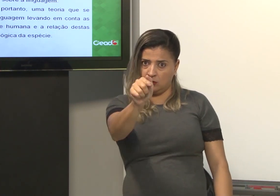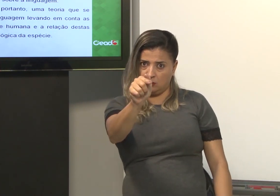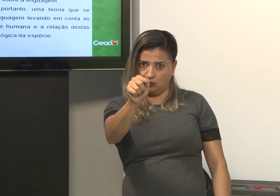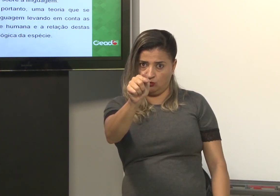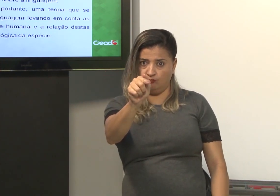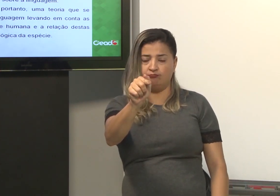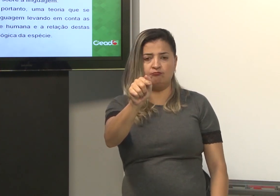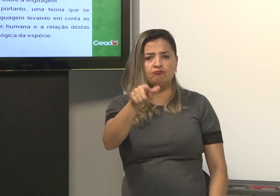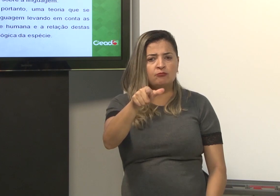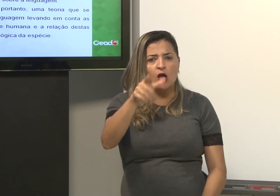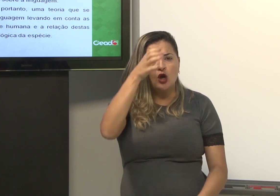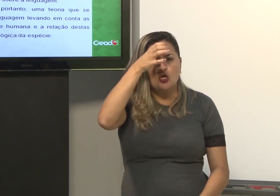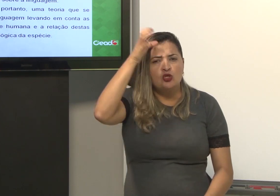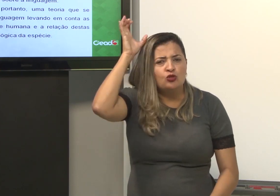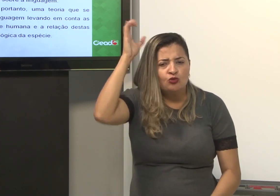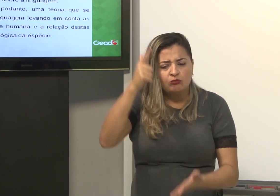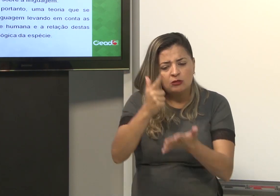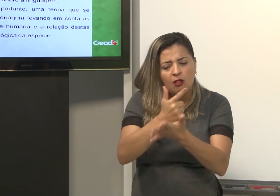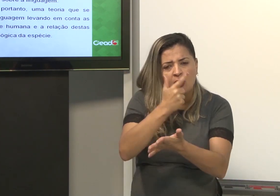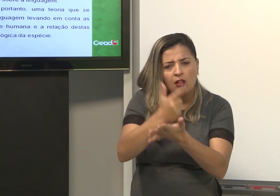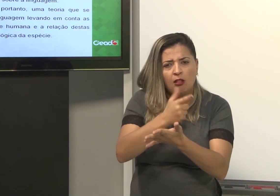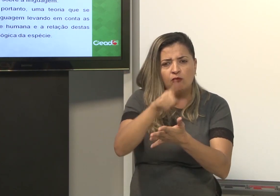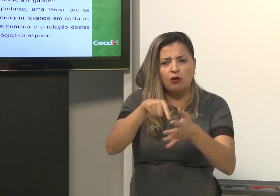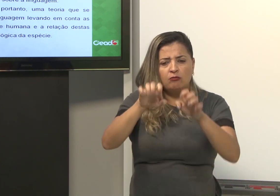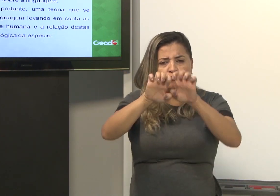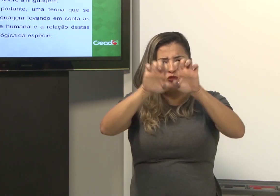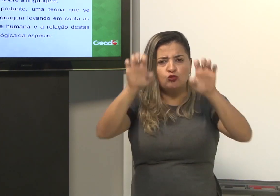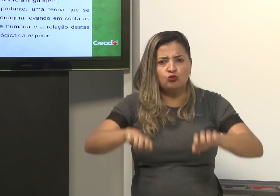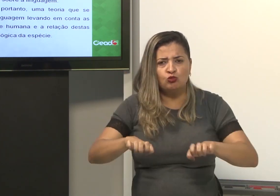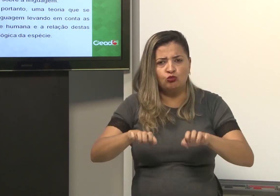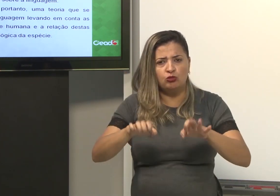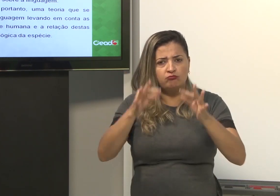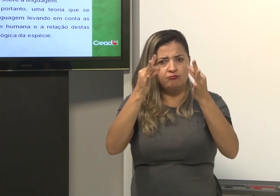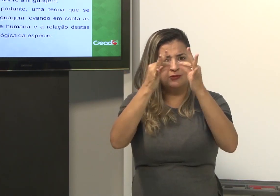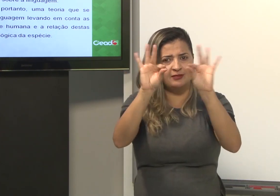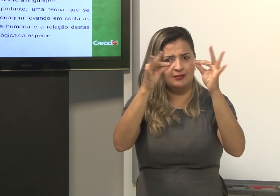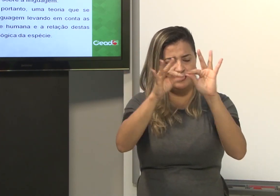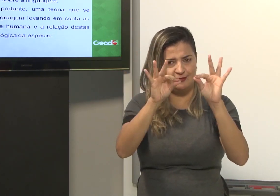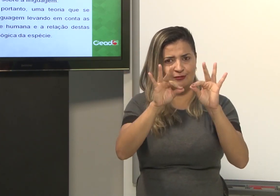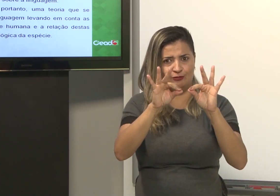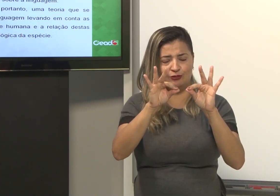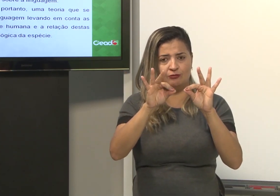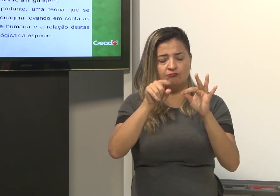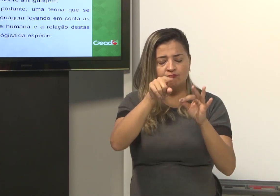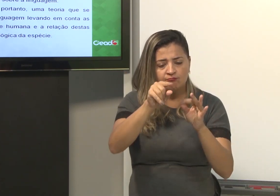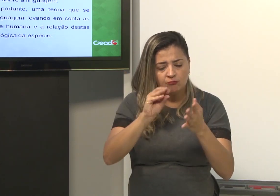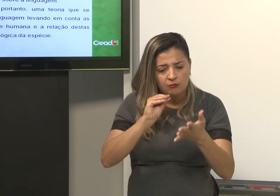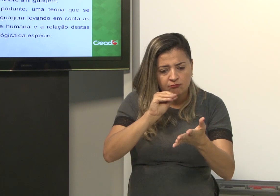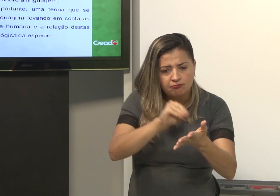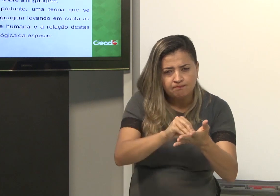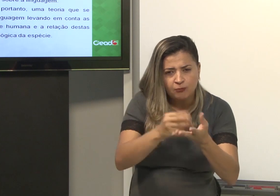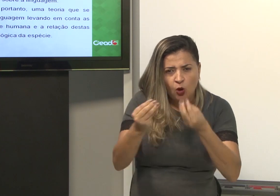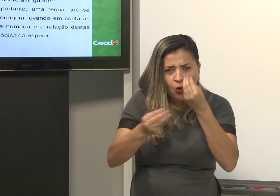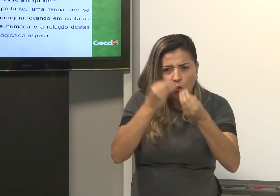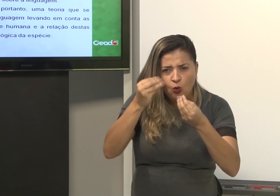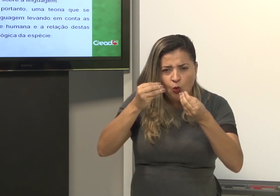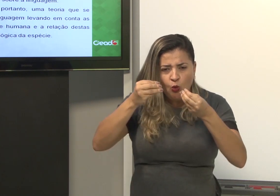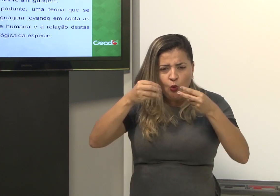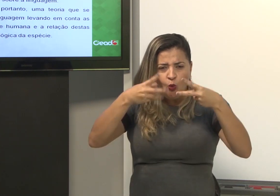Em 1957, em Chomsky, em seu livro, Estrutura da Sintaxe, ele